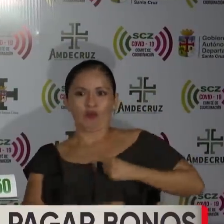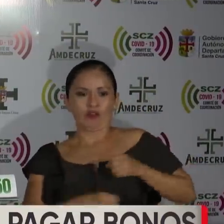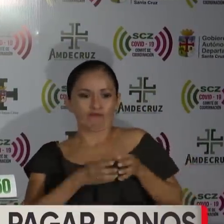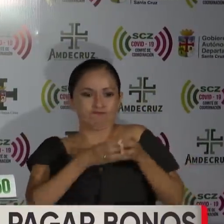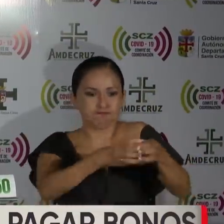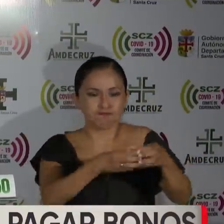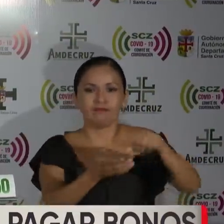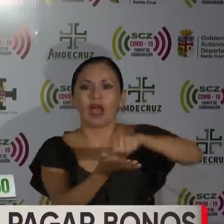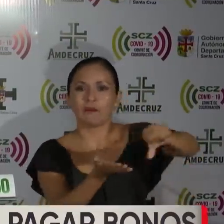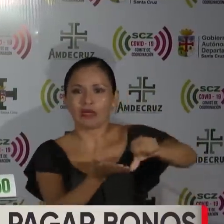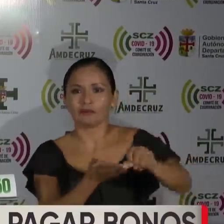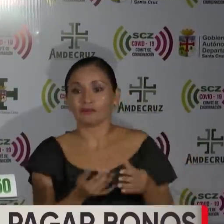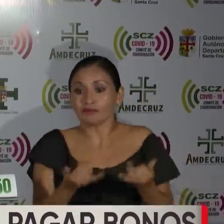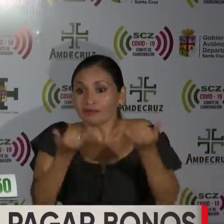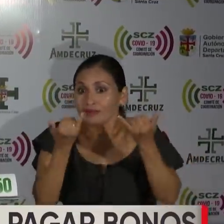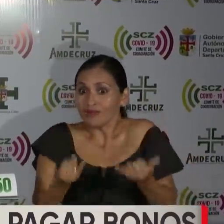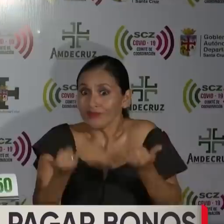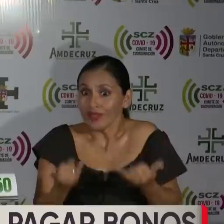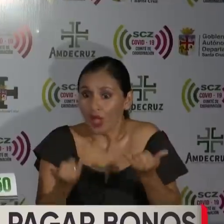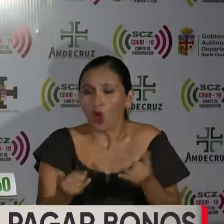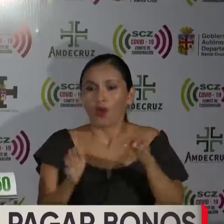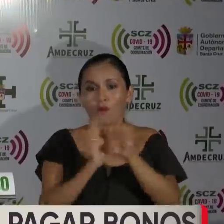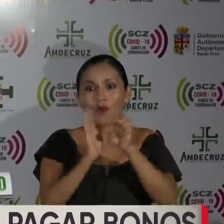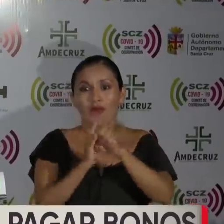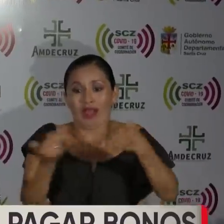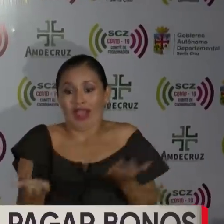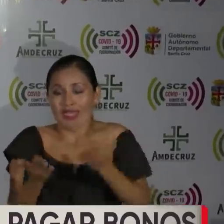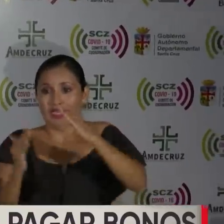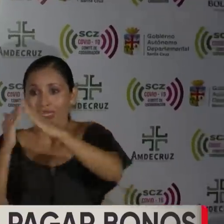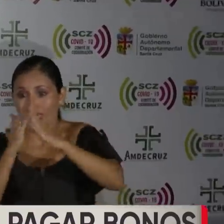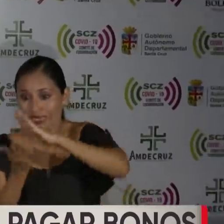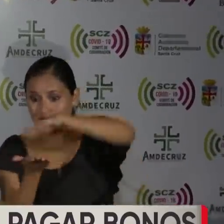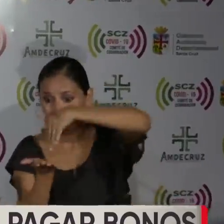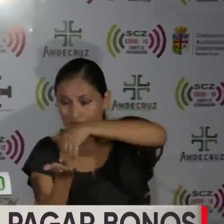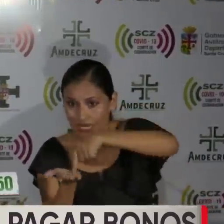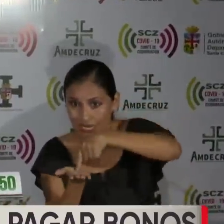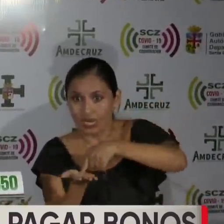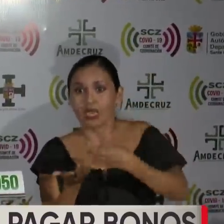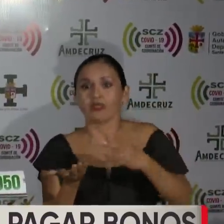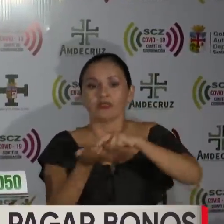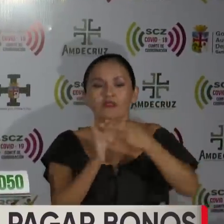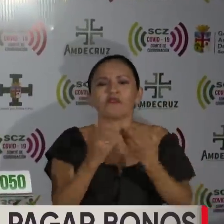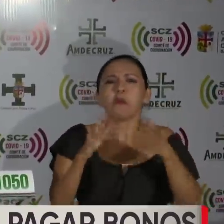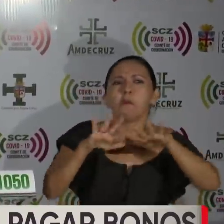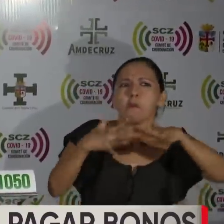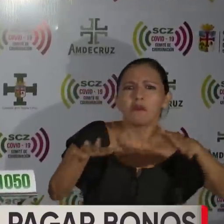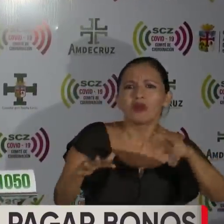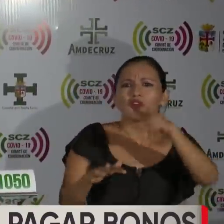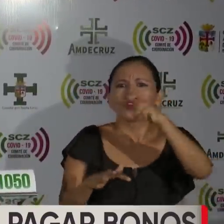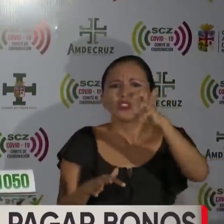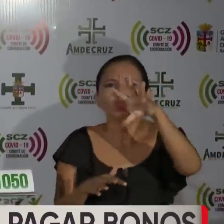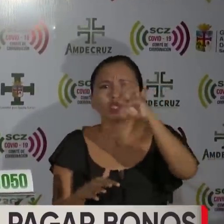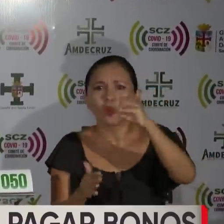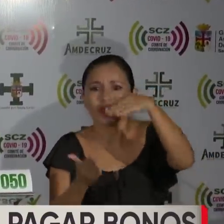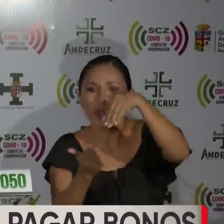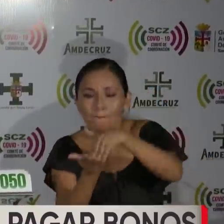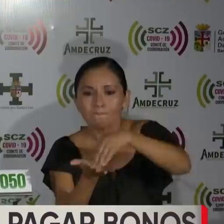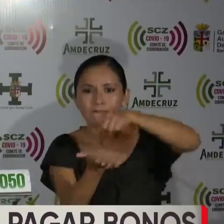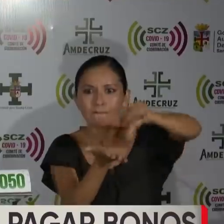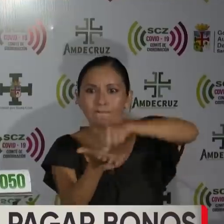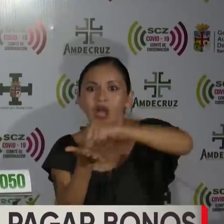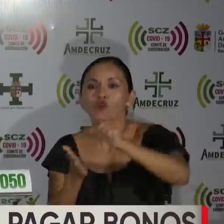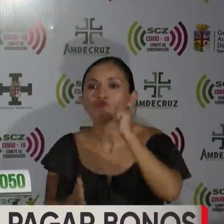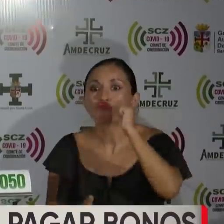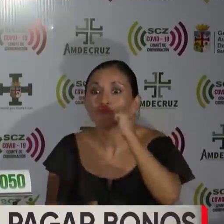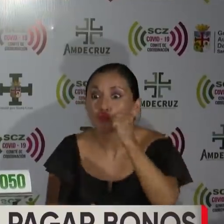directamente. En este momento en la zona urbana estamos llegando a un pago de aproximadamente 250 mil pagos